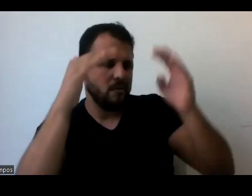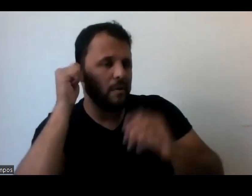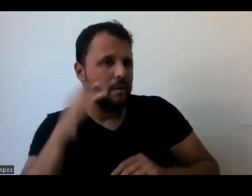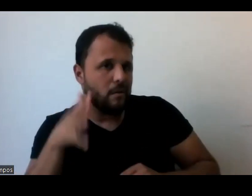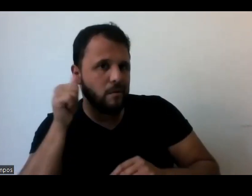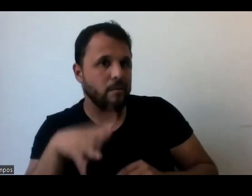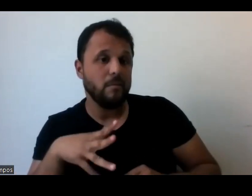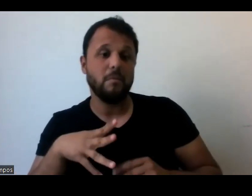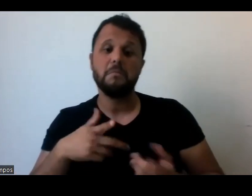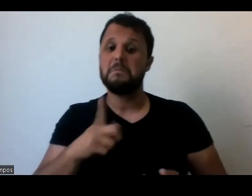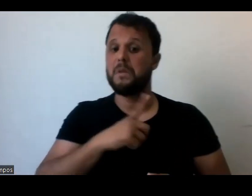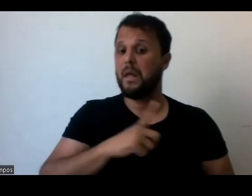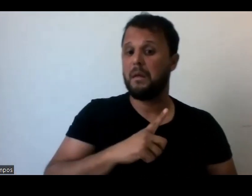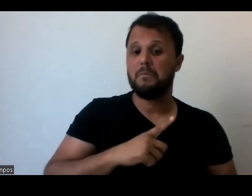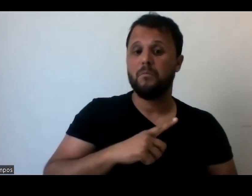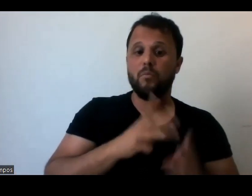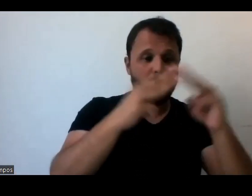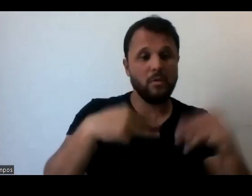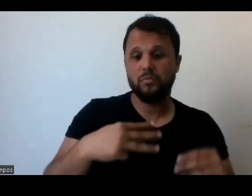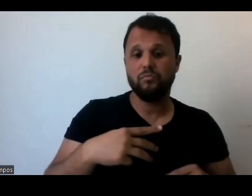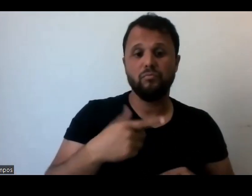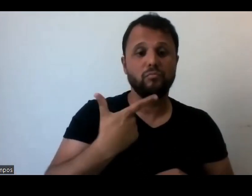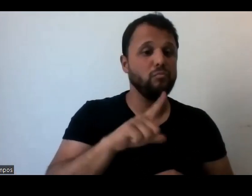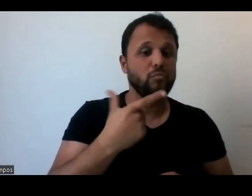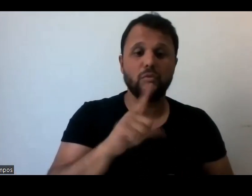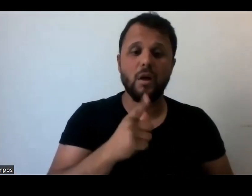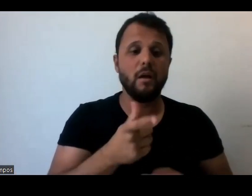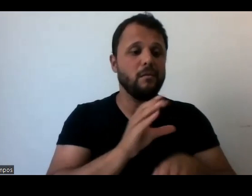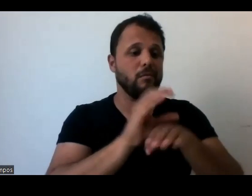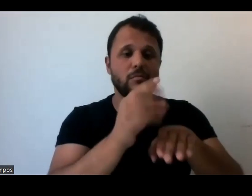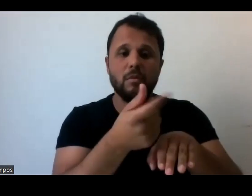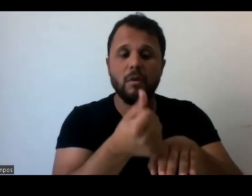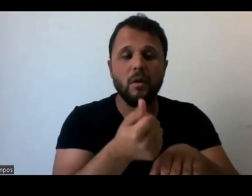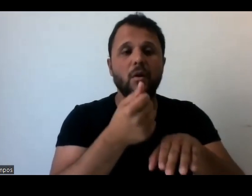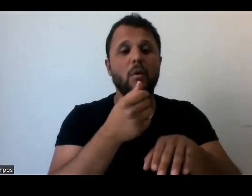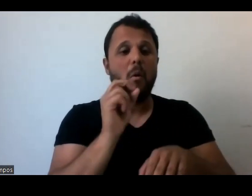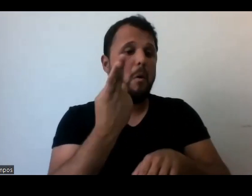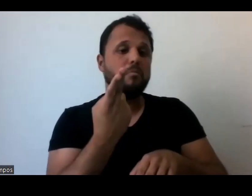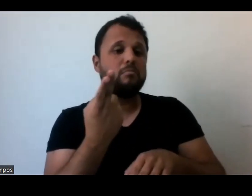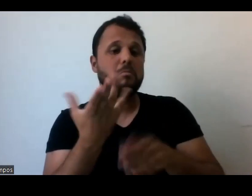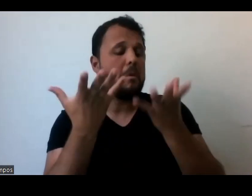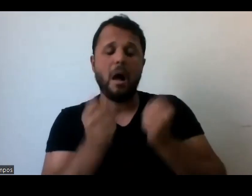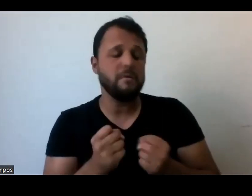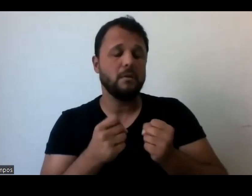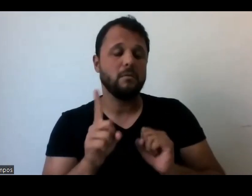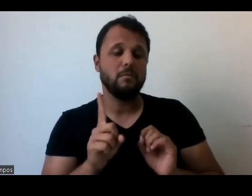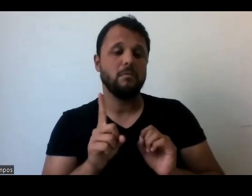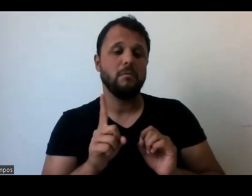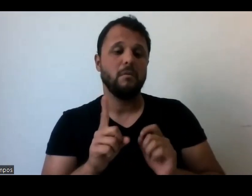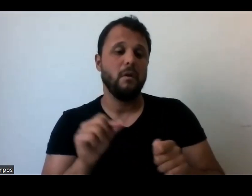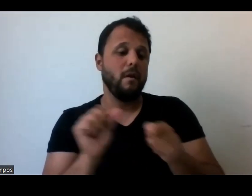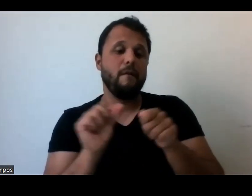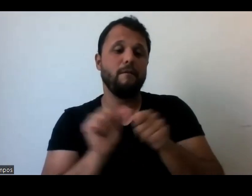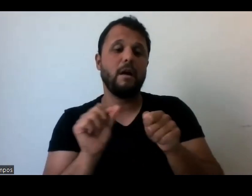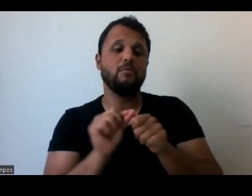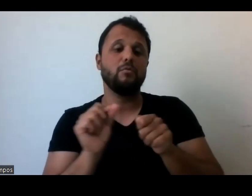têm condições, outros não porque é um não para realizar a cota mesmo. E daí realizam do jeito que o gestor